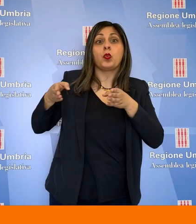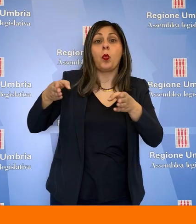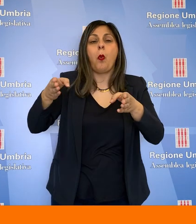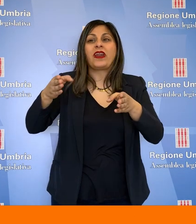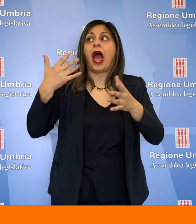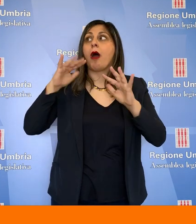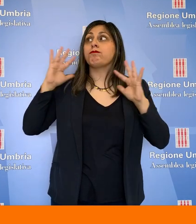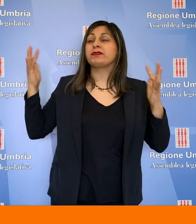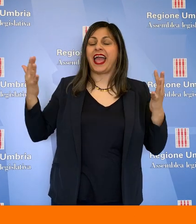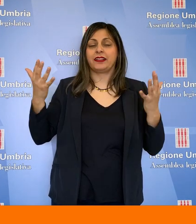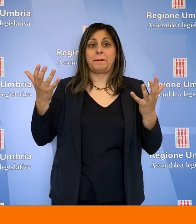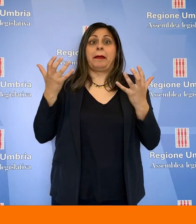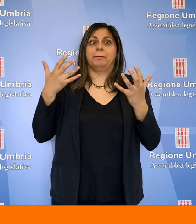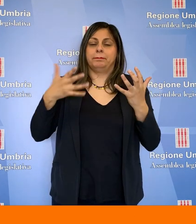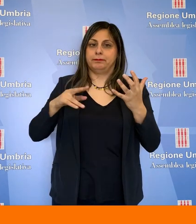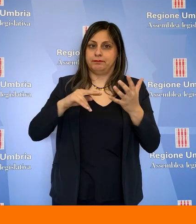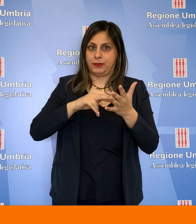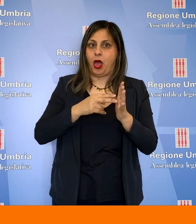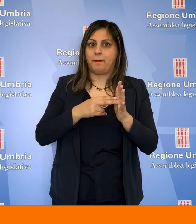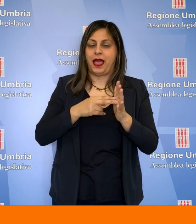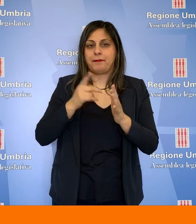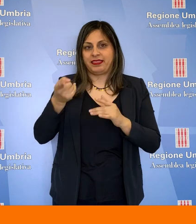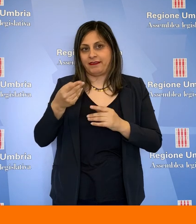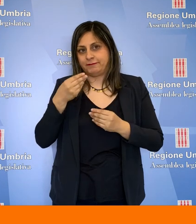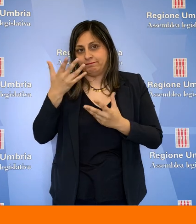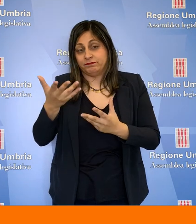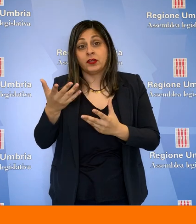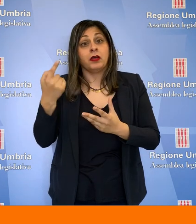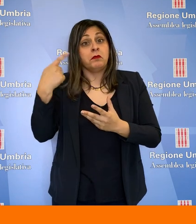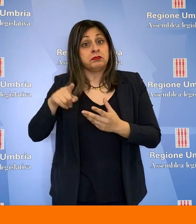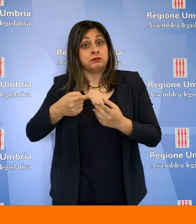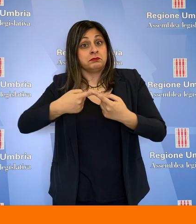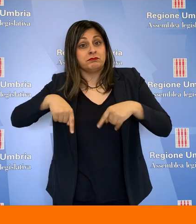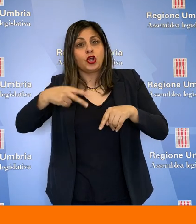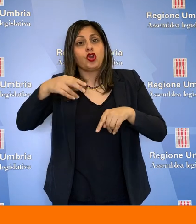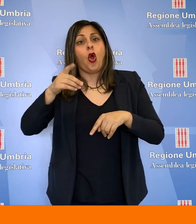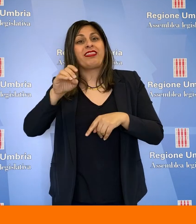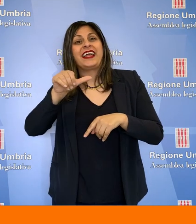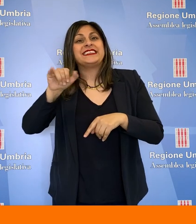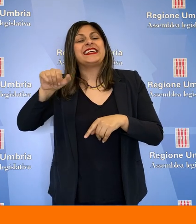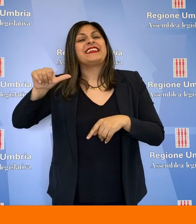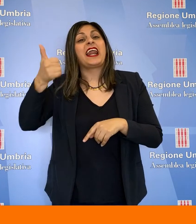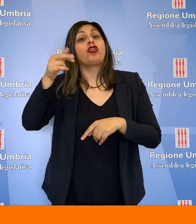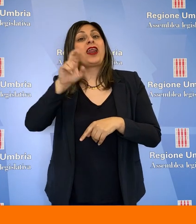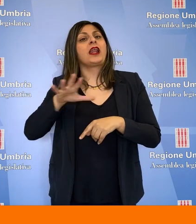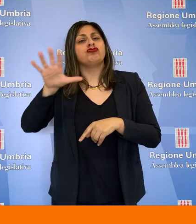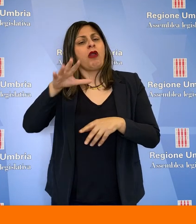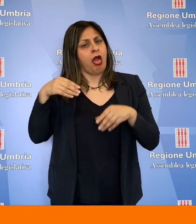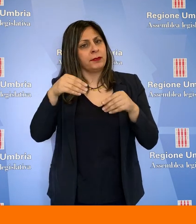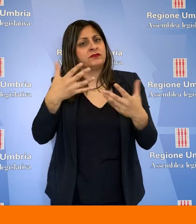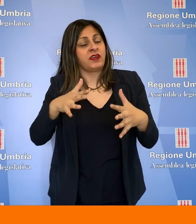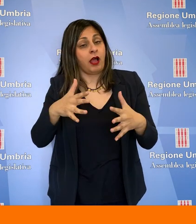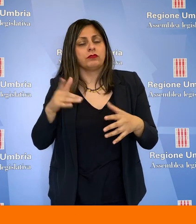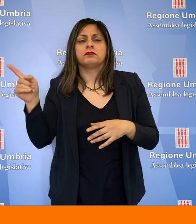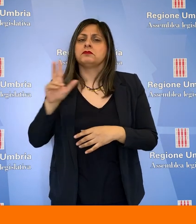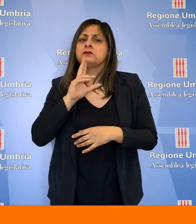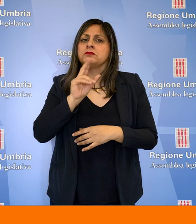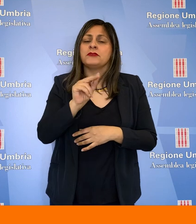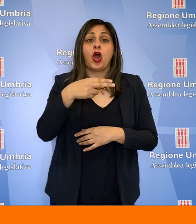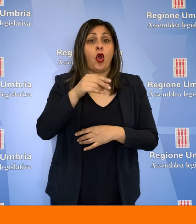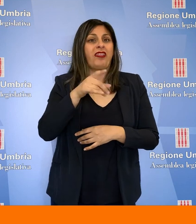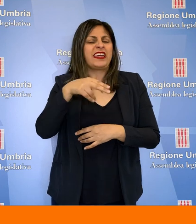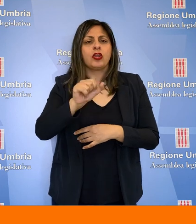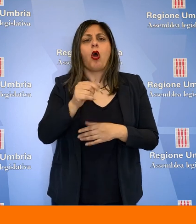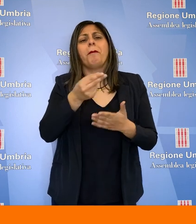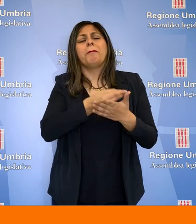'impatto dell'infrastruttura sul patrimonio ambientale. Alla riunione ha preso parte anche il direttore regionale Stefano Nodessi, che